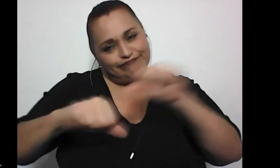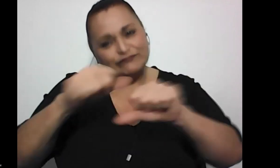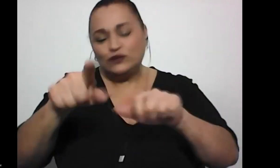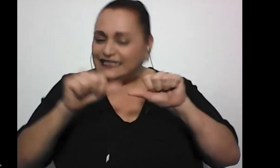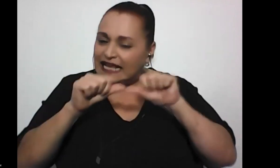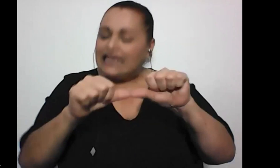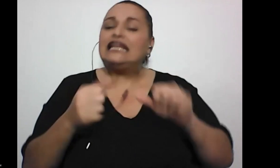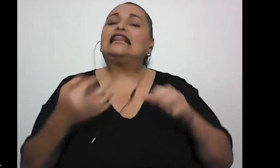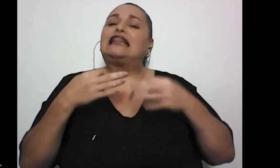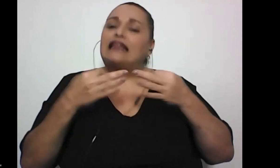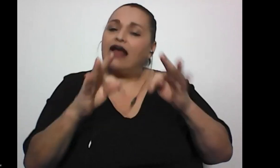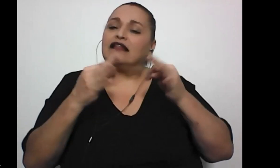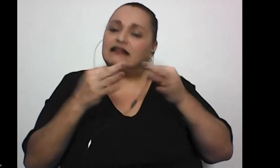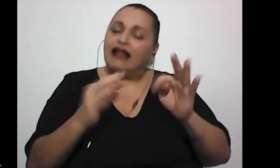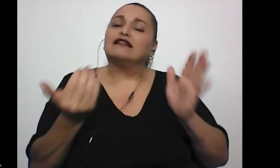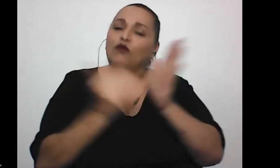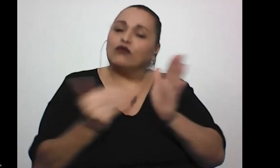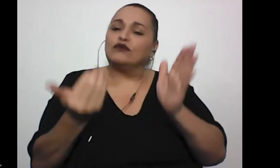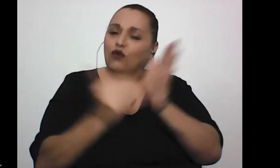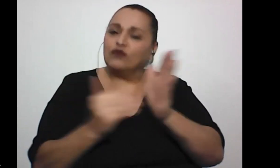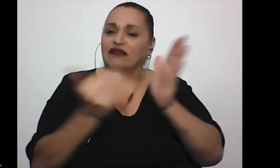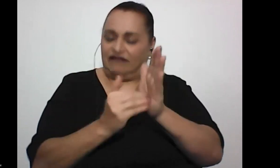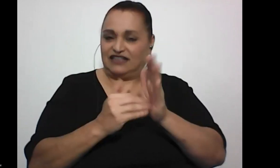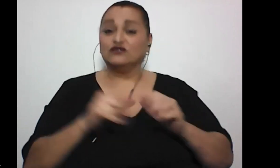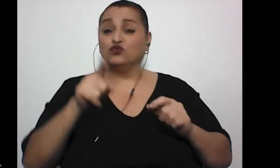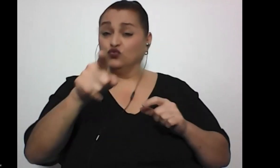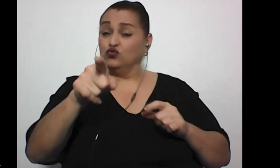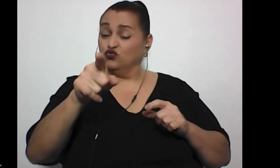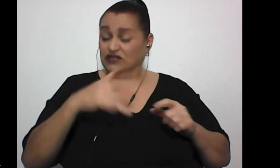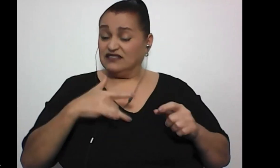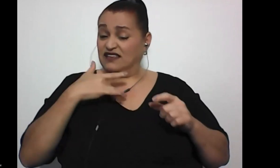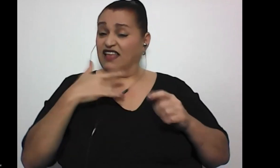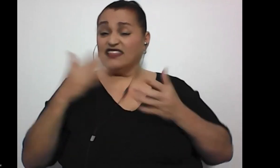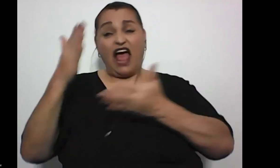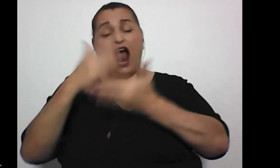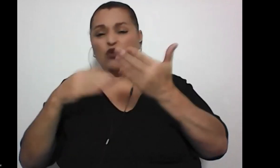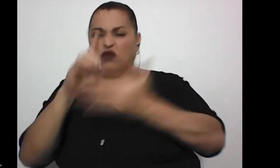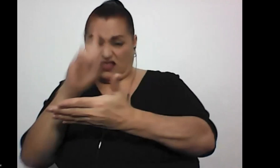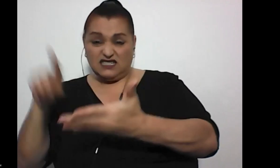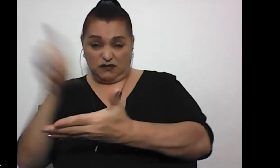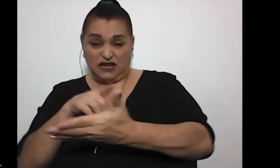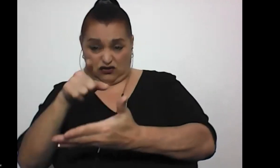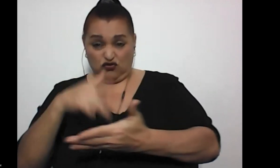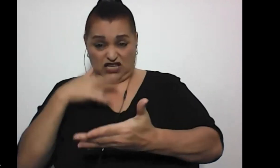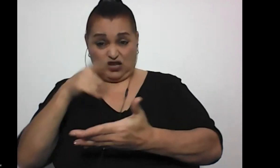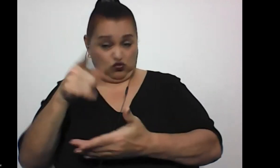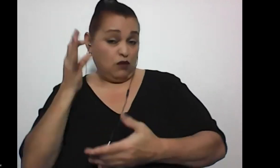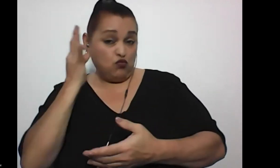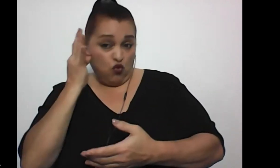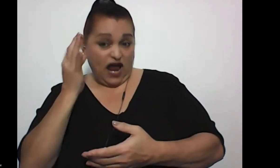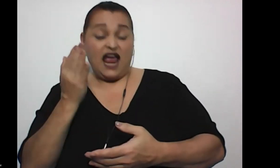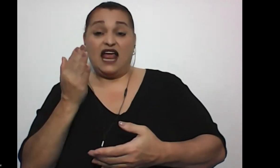seguir intentando una y otra vez. Y has sentido, Joyce, alguna discriminación por ser una mujer